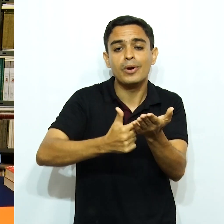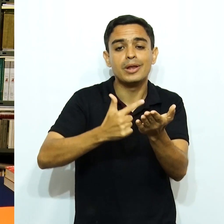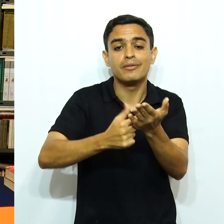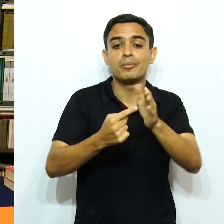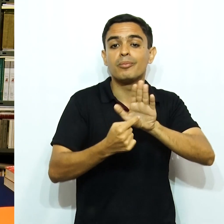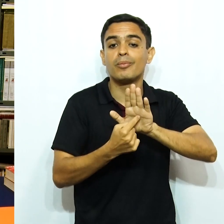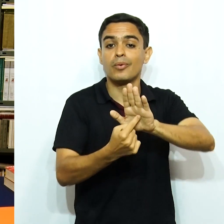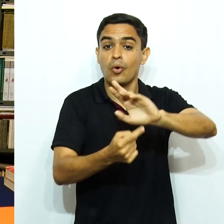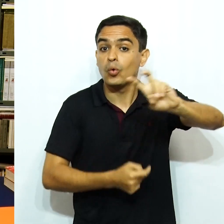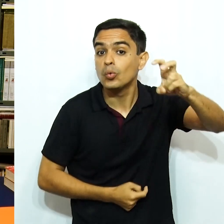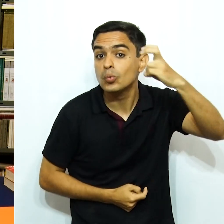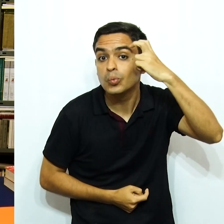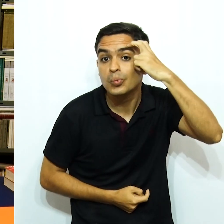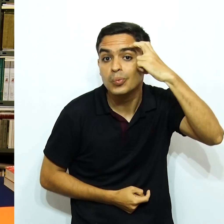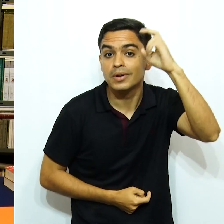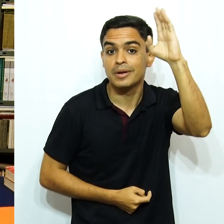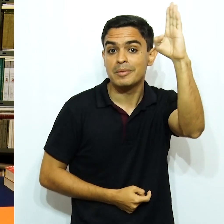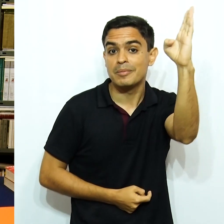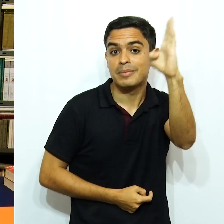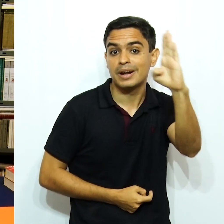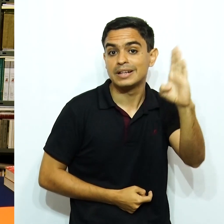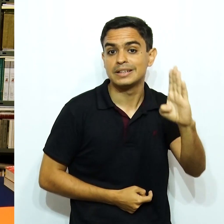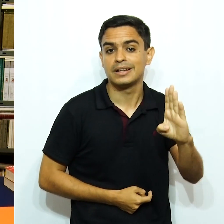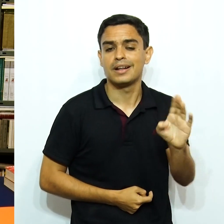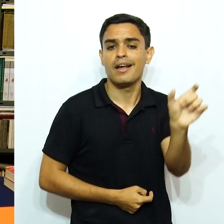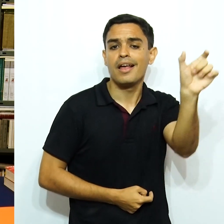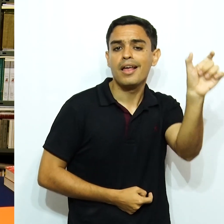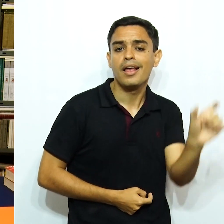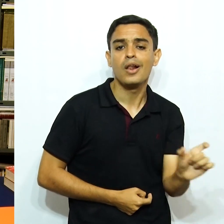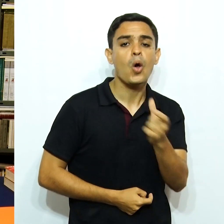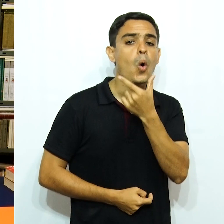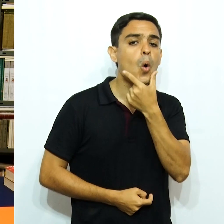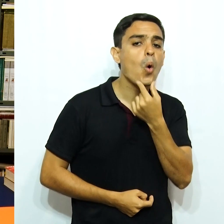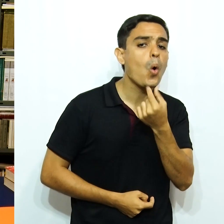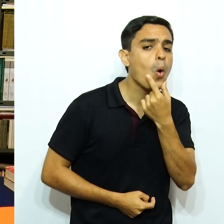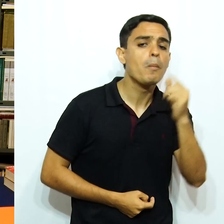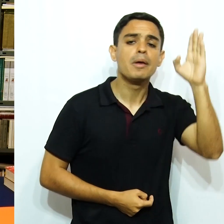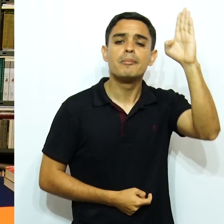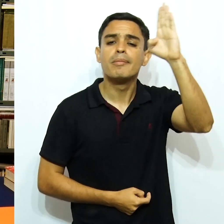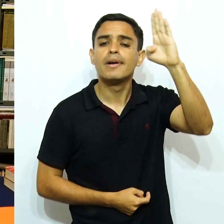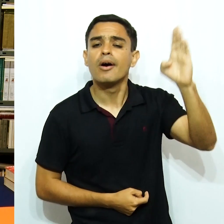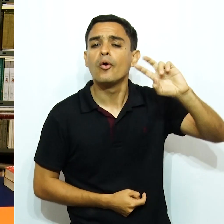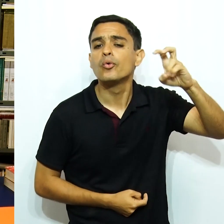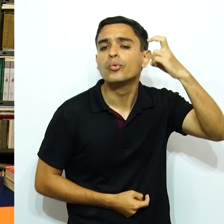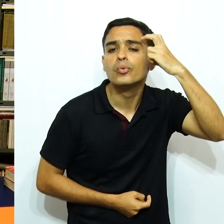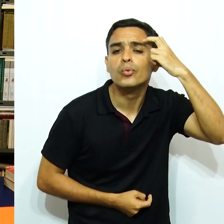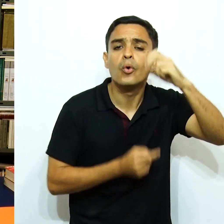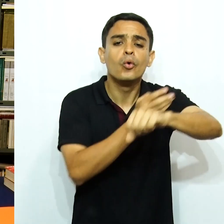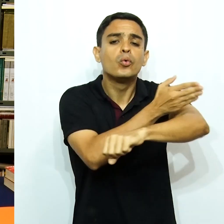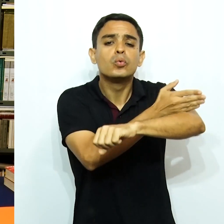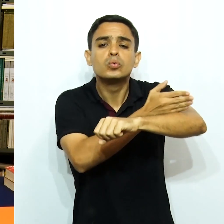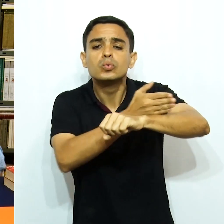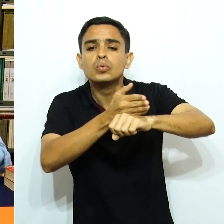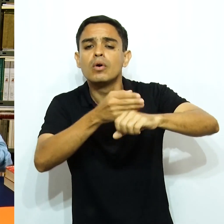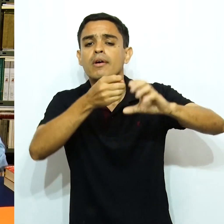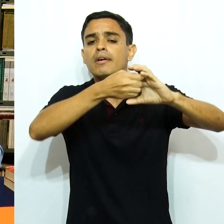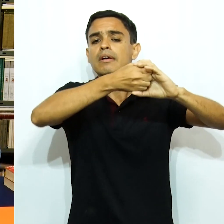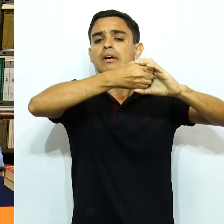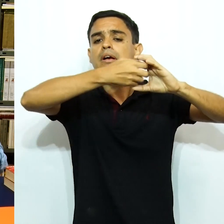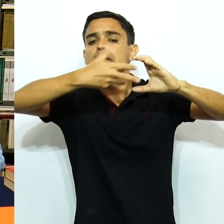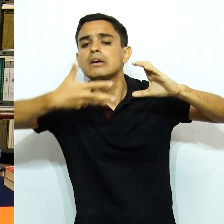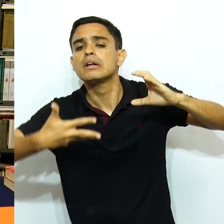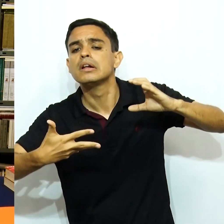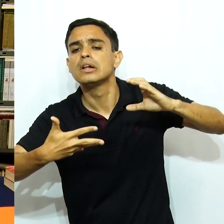retrato da cultura brasileira. E dentro dessa cultura brasileira, do homem brasileiro, esse ser único pelas características